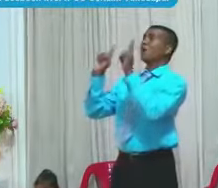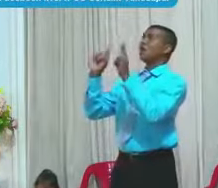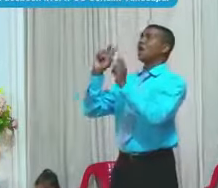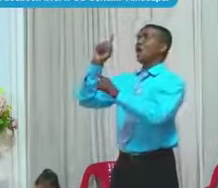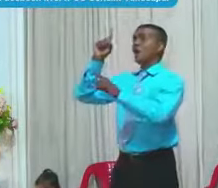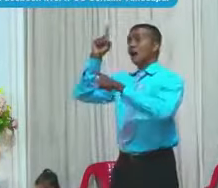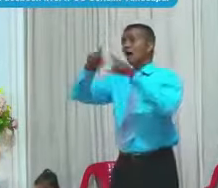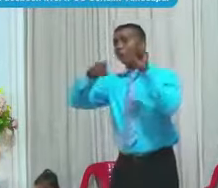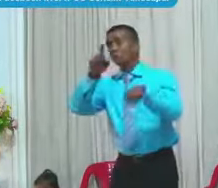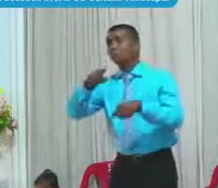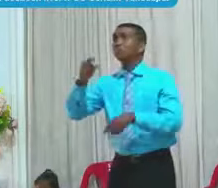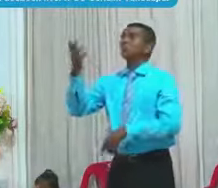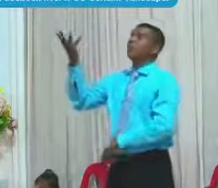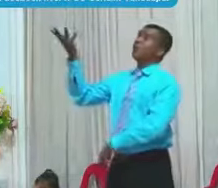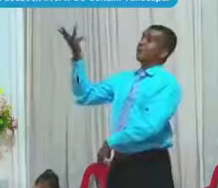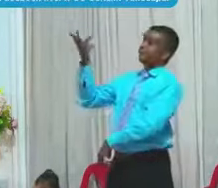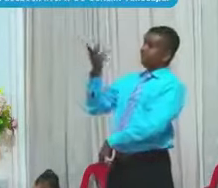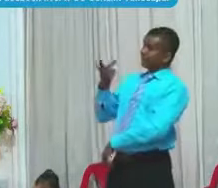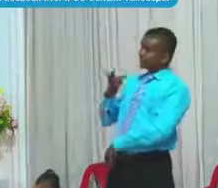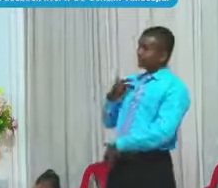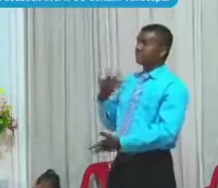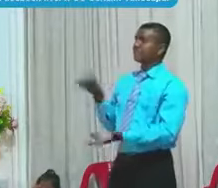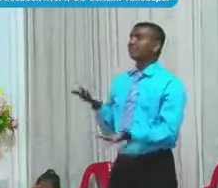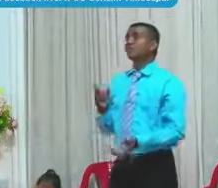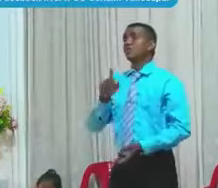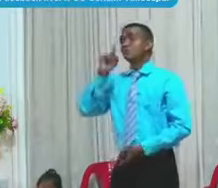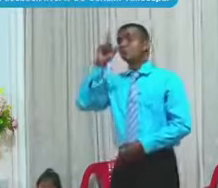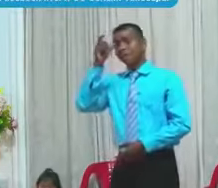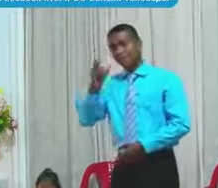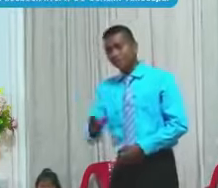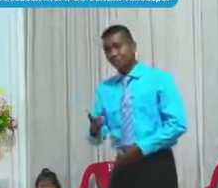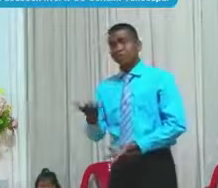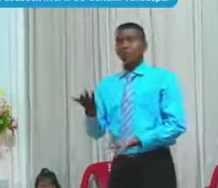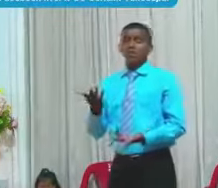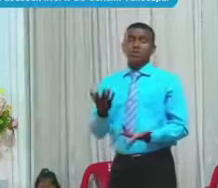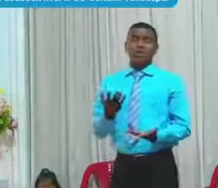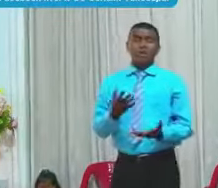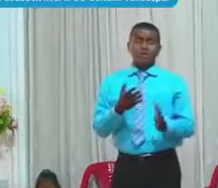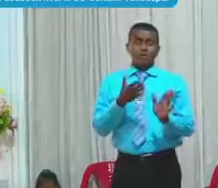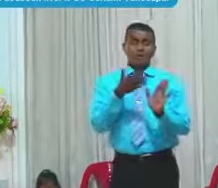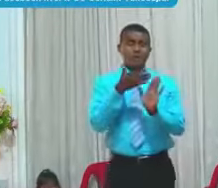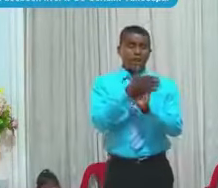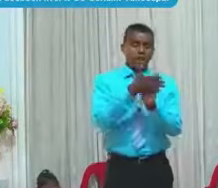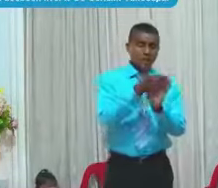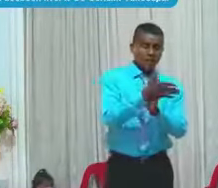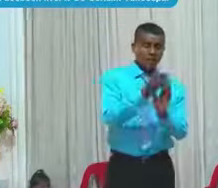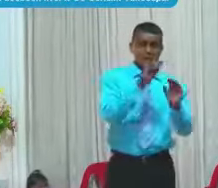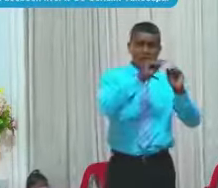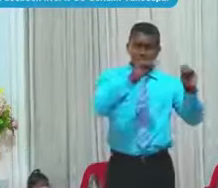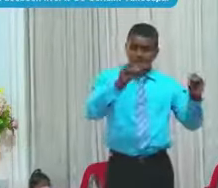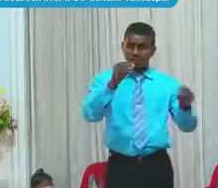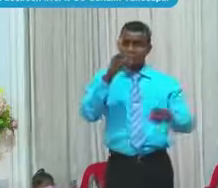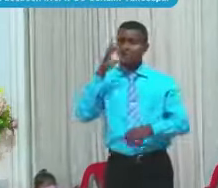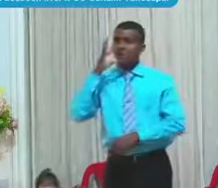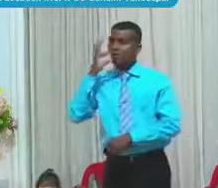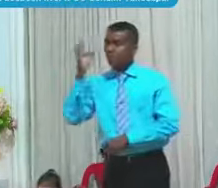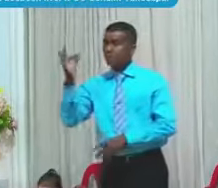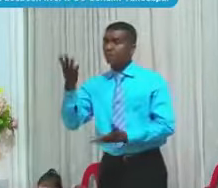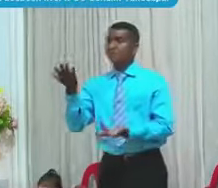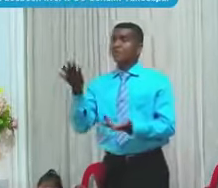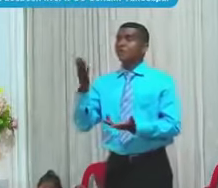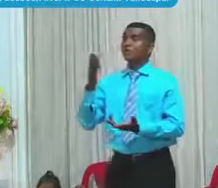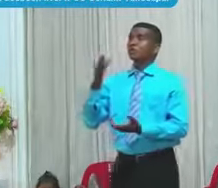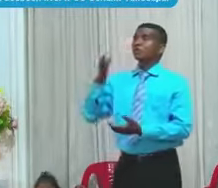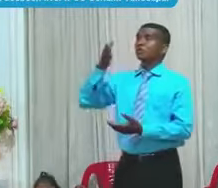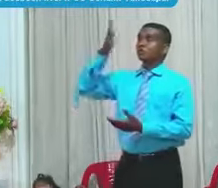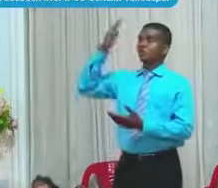hubiera Un elocuente Mediador Entendido Que le diga Al hombre Que halló Redención Que Dios Tuvo de